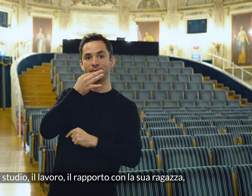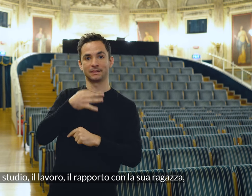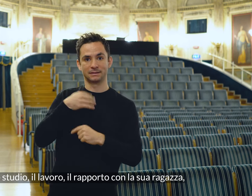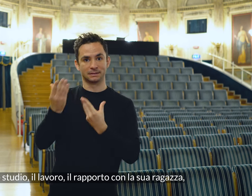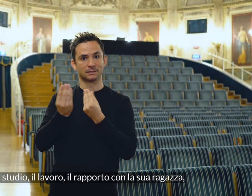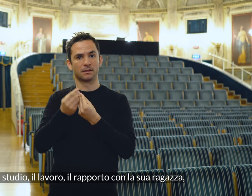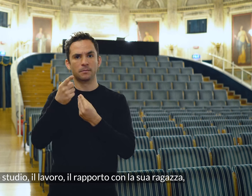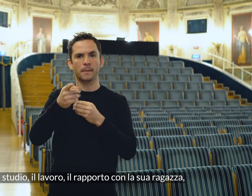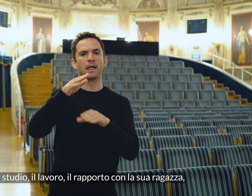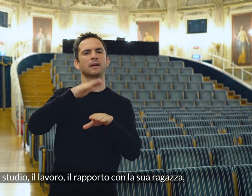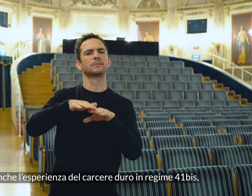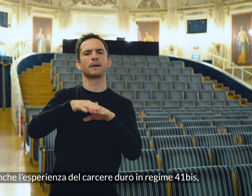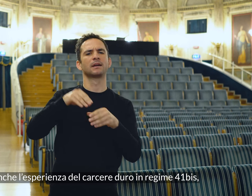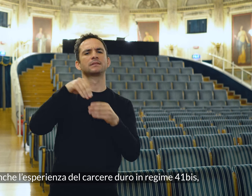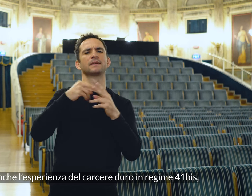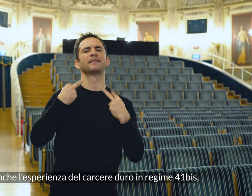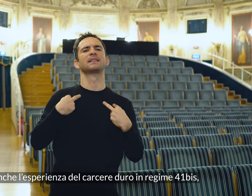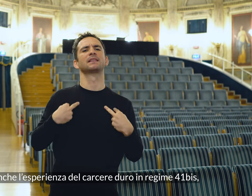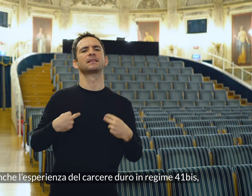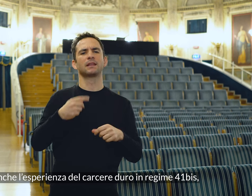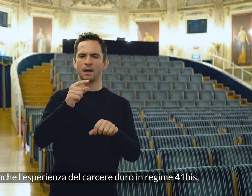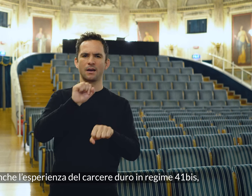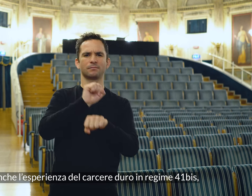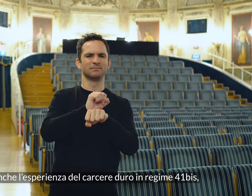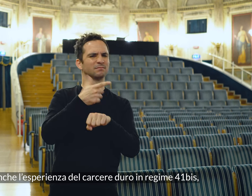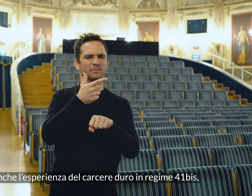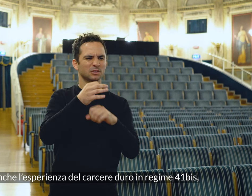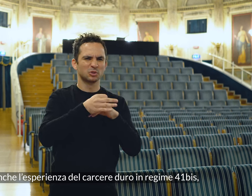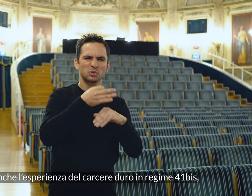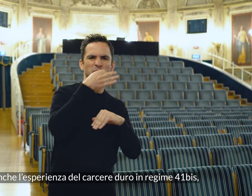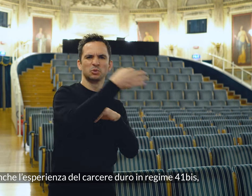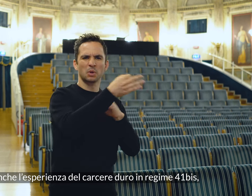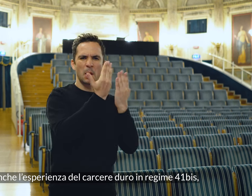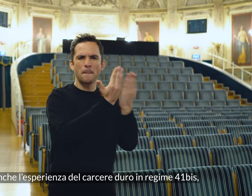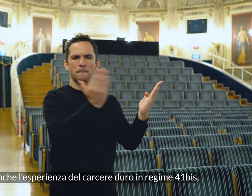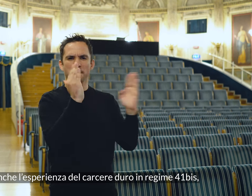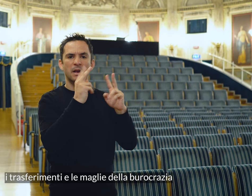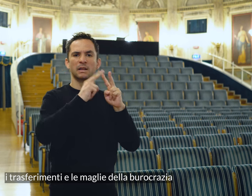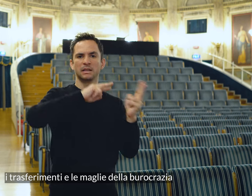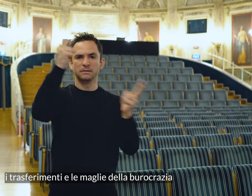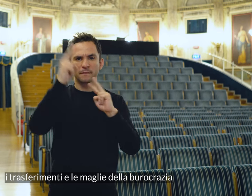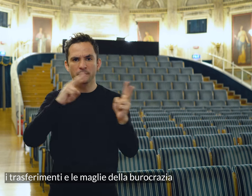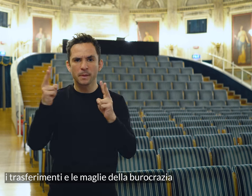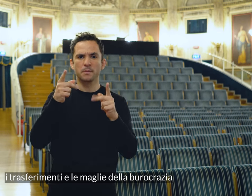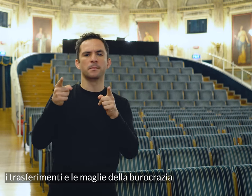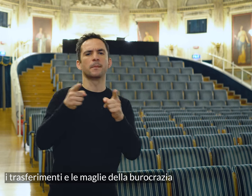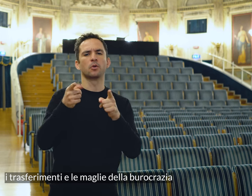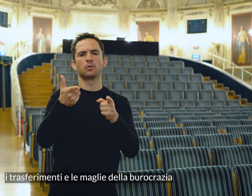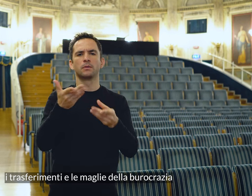rapporto con la sua ragazza ma anche l'esperienza del carcere duro in regime 41 bis, i trasferimenti e le maglie della